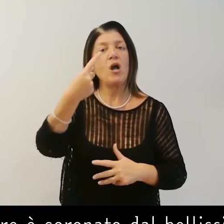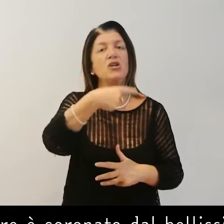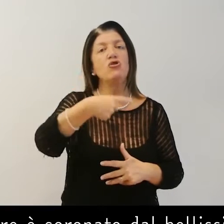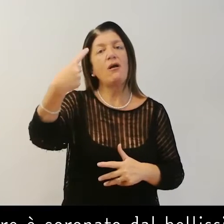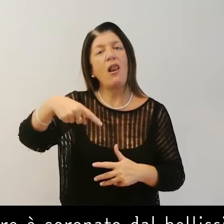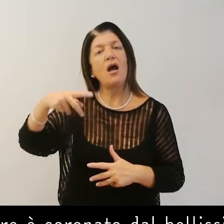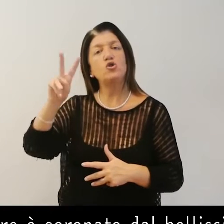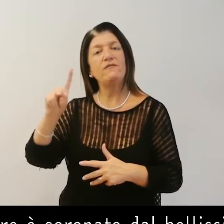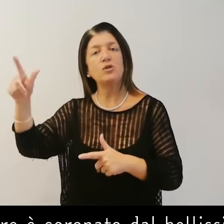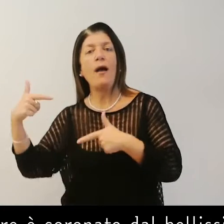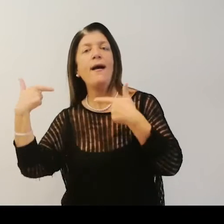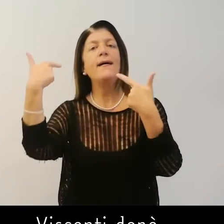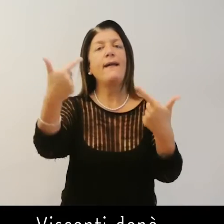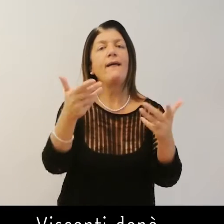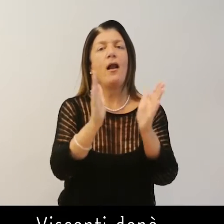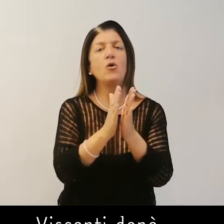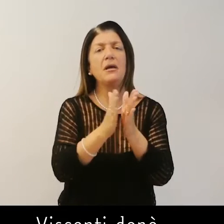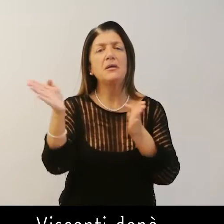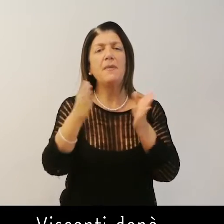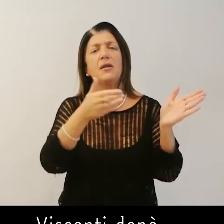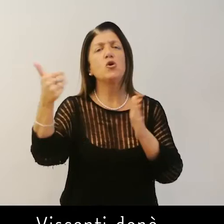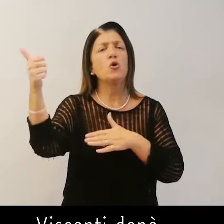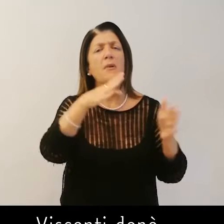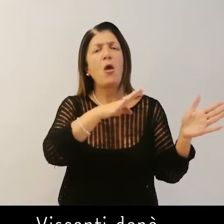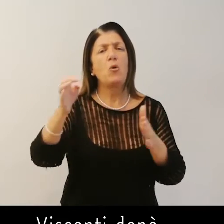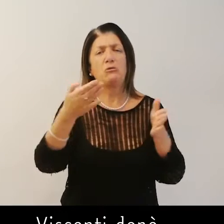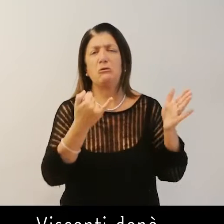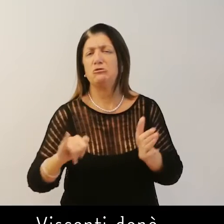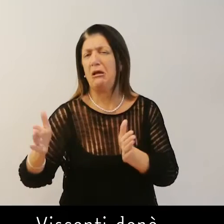Giangaleazzo Visconti donò alla chiesa alla fine del 1400.